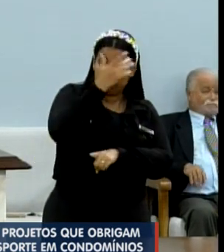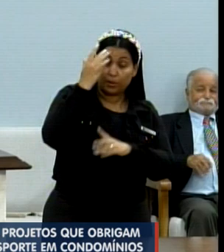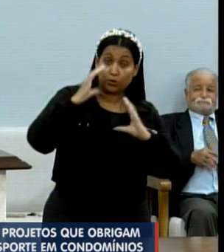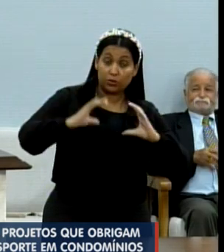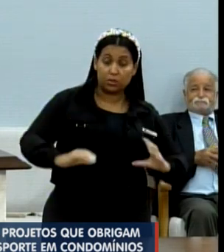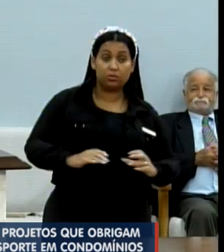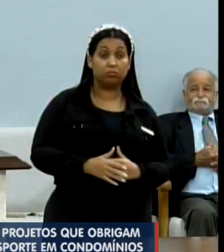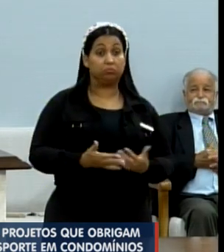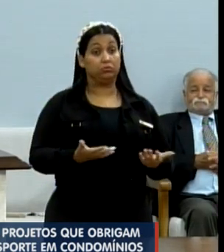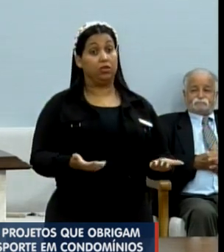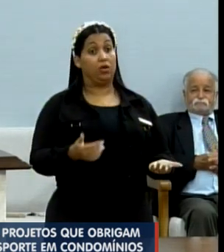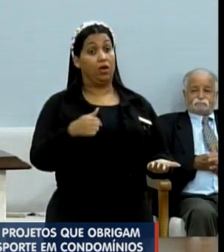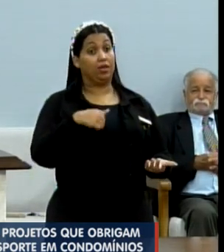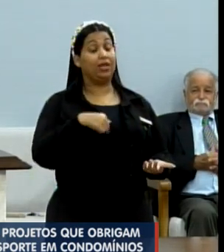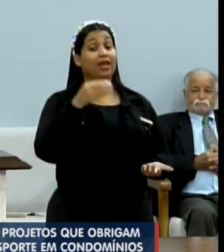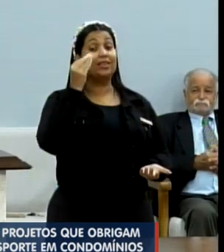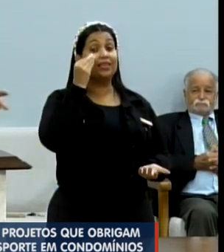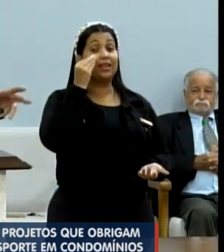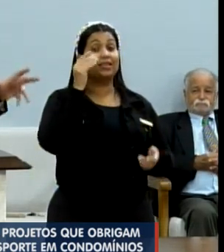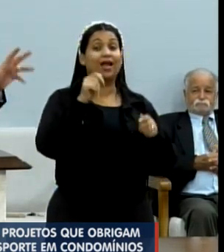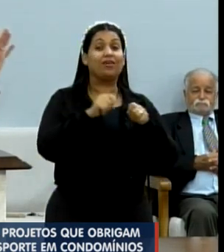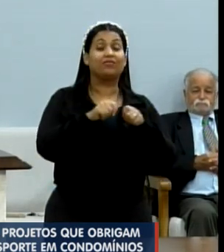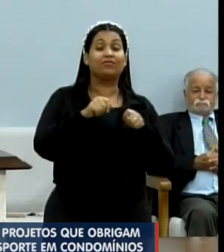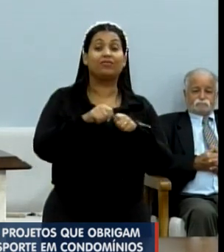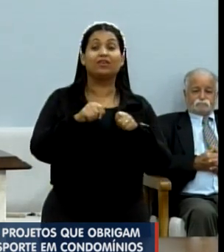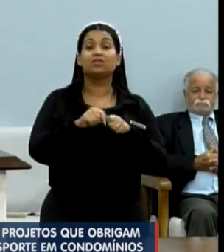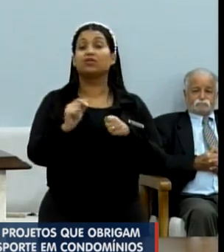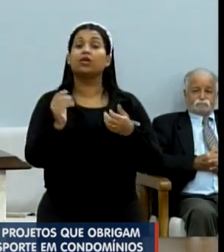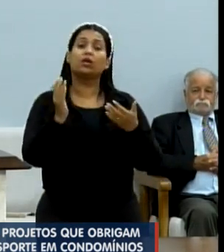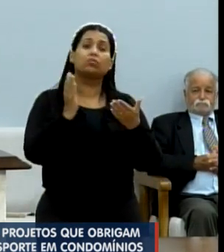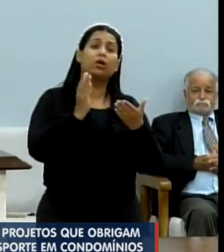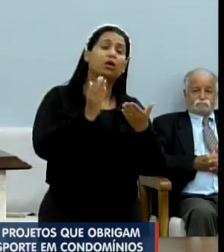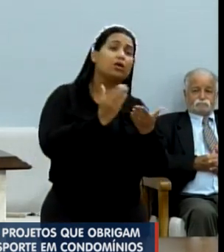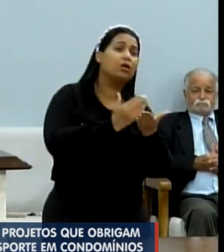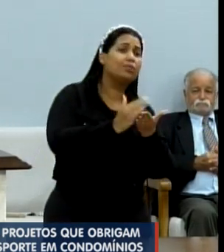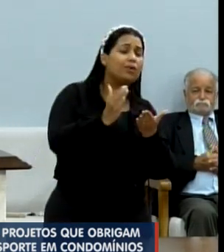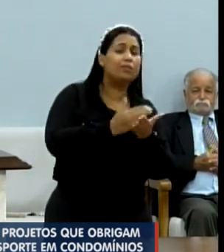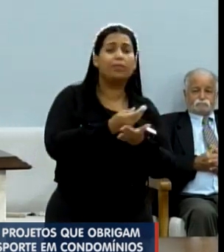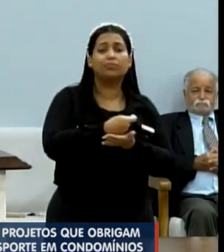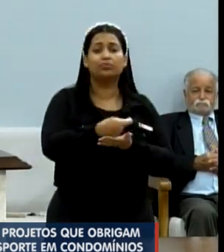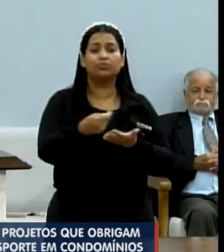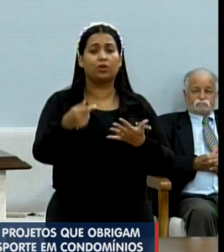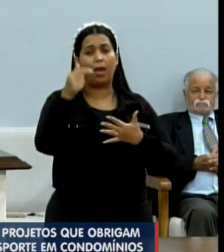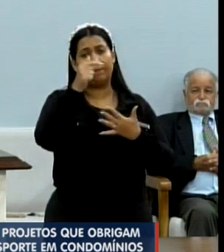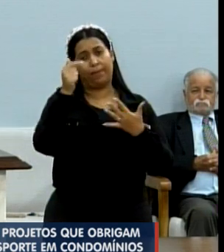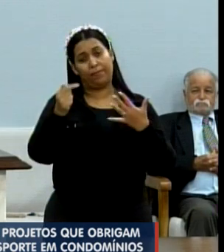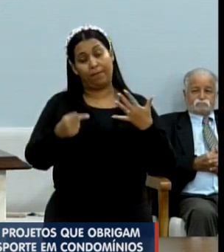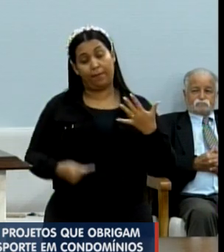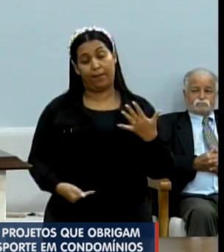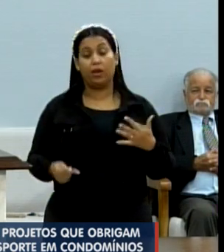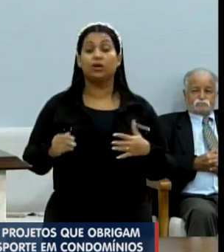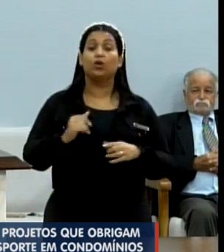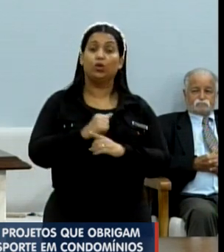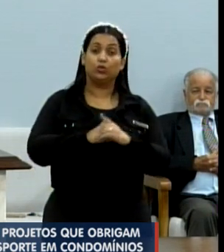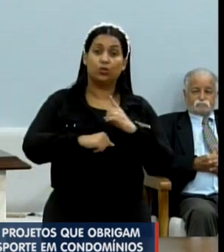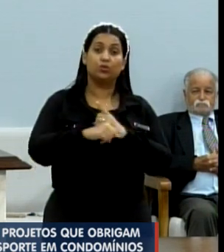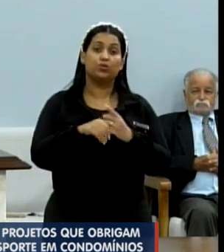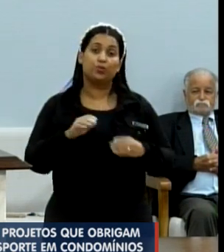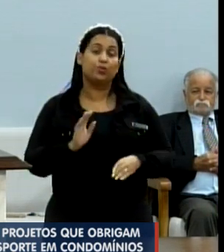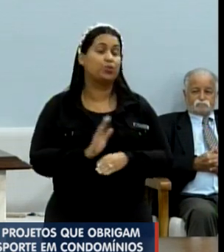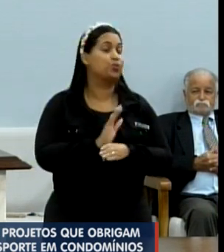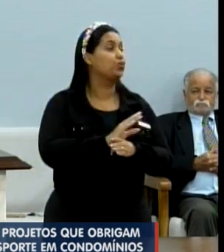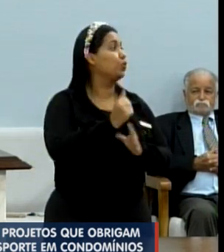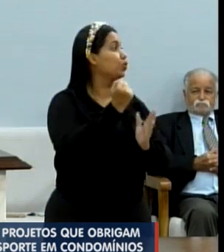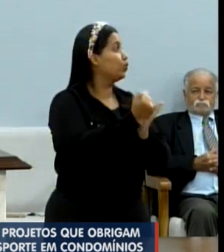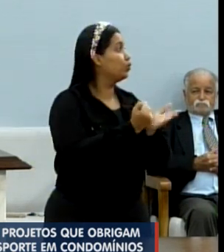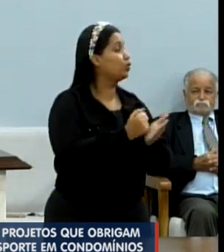Então, gente, aqui é tentar fazer uma distribuição de possibilidades e atender sempre a função social do contrato de